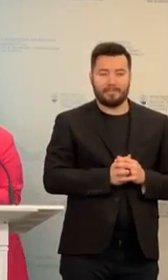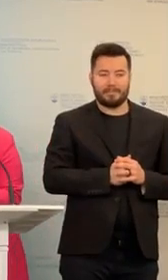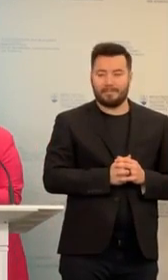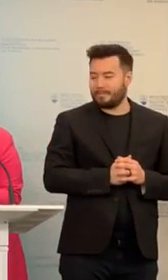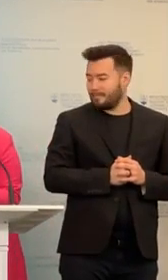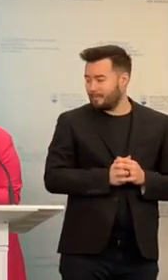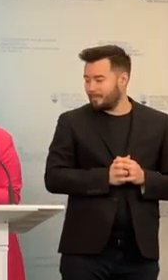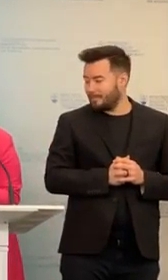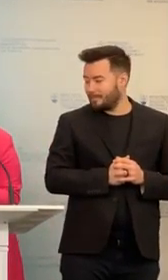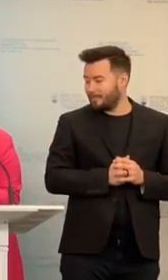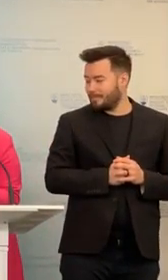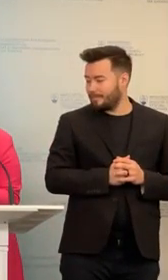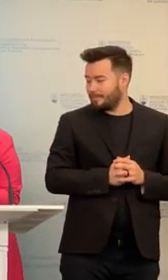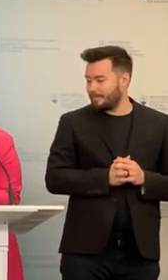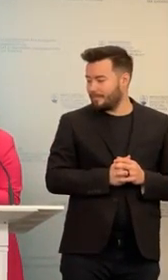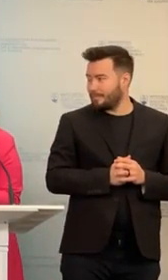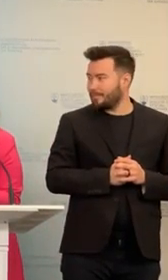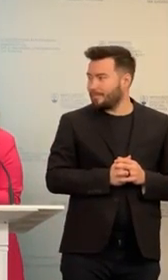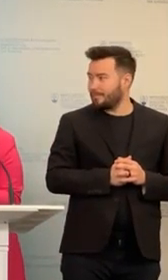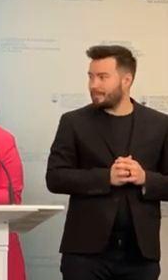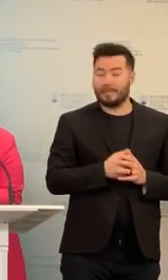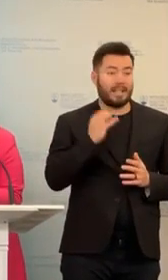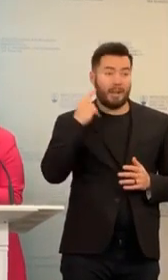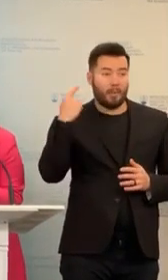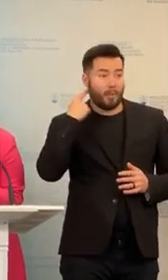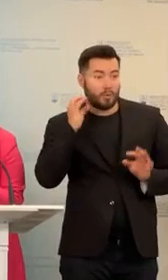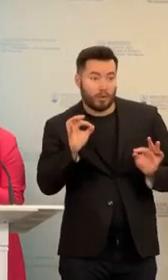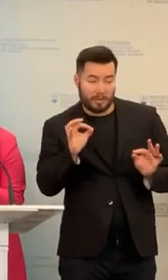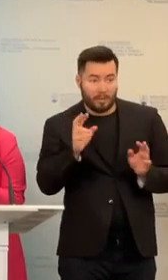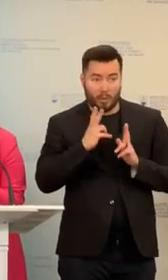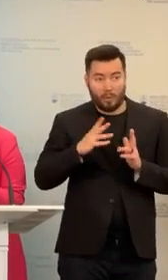Zuzka, môžeš pokračovať, ak sa k nás počuješ aj ty?